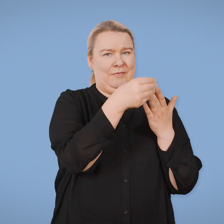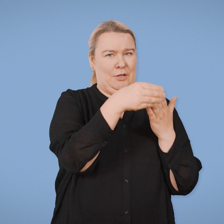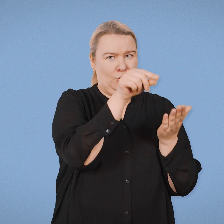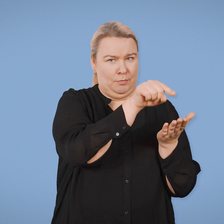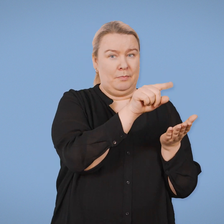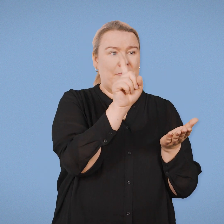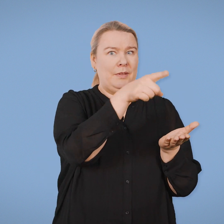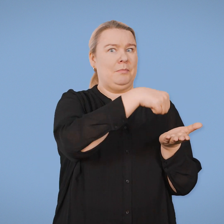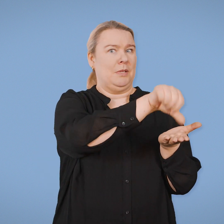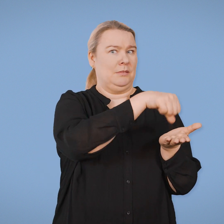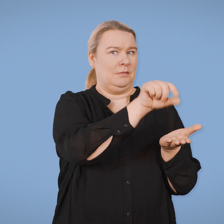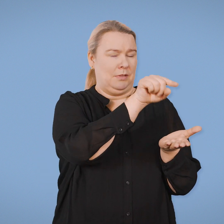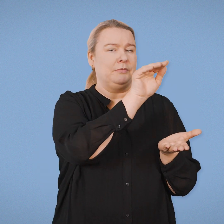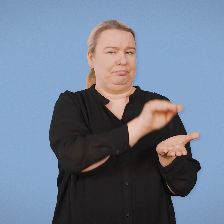voidaan vähentää veroista, joita maksat.